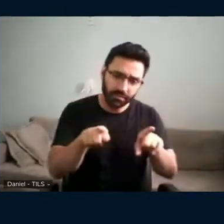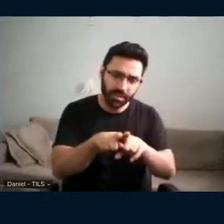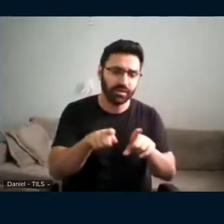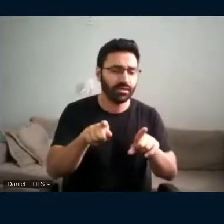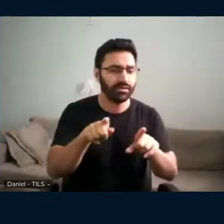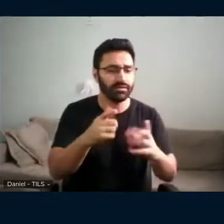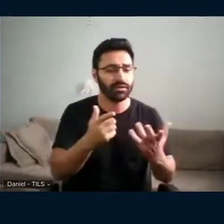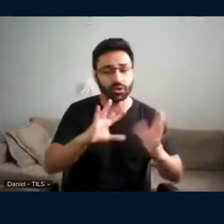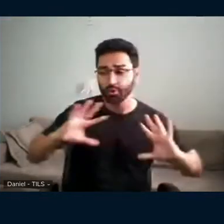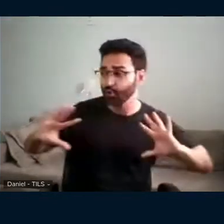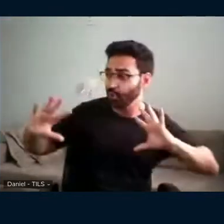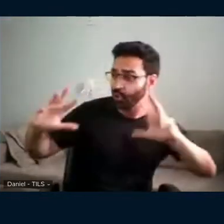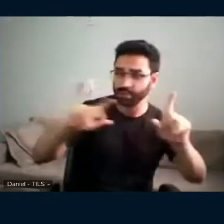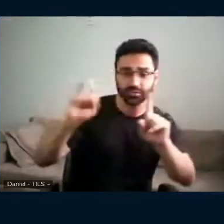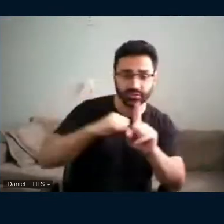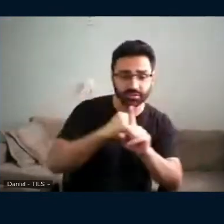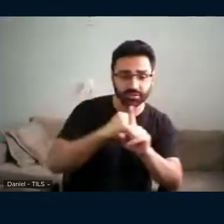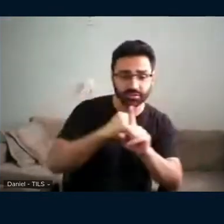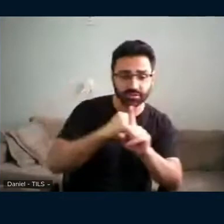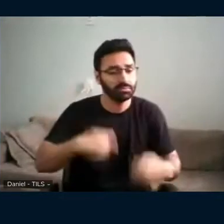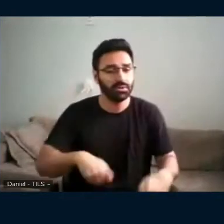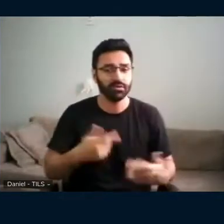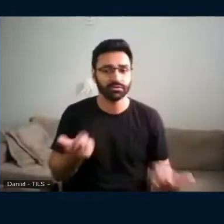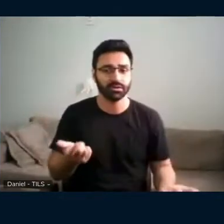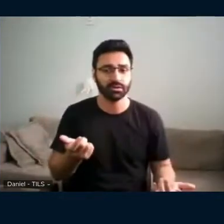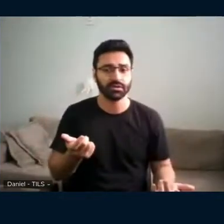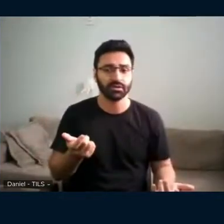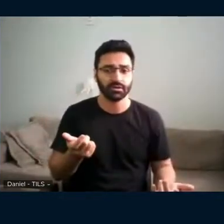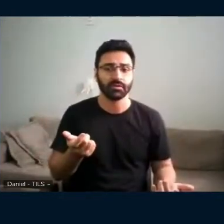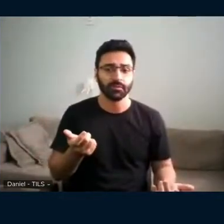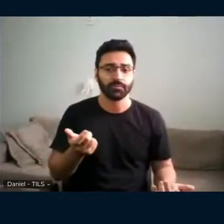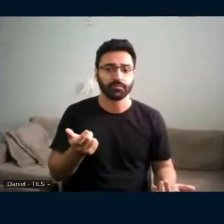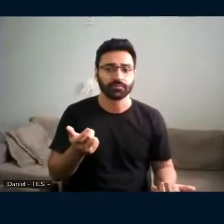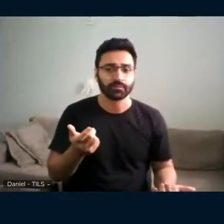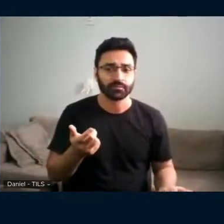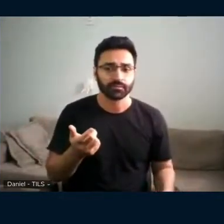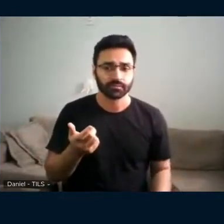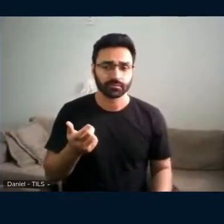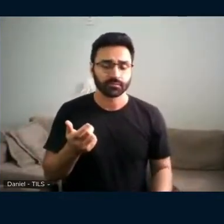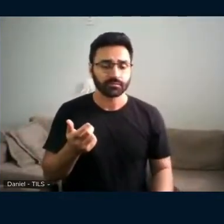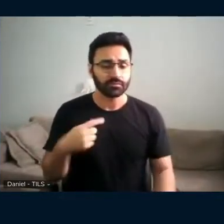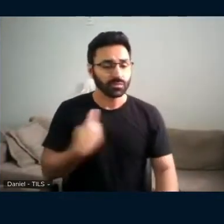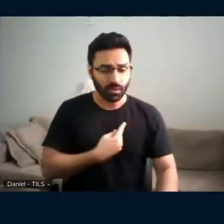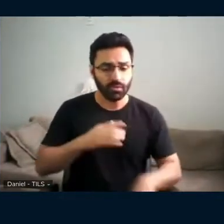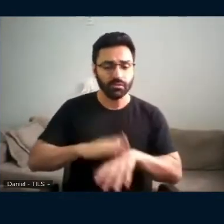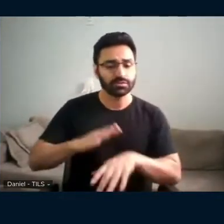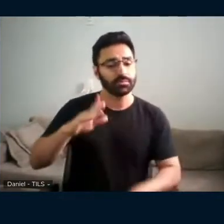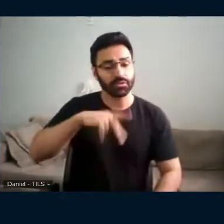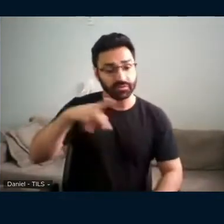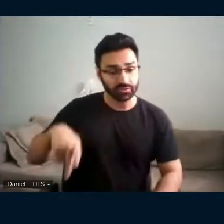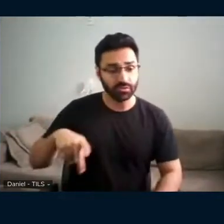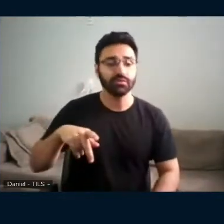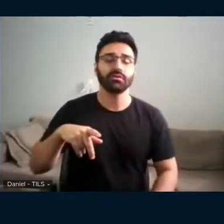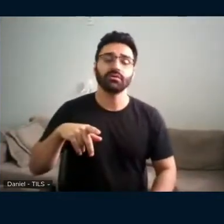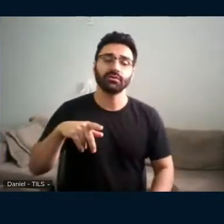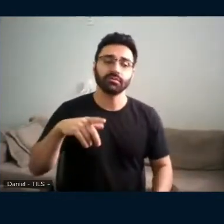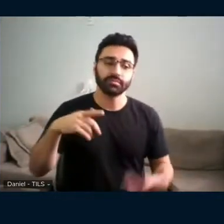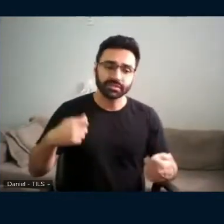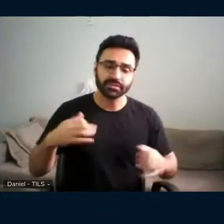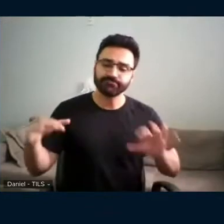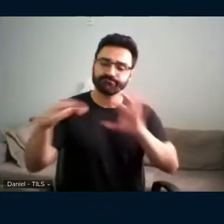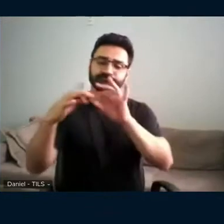não toda a sociedade, e a gente relega a sociedade mais do que o nosso próprio tarefa de professor, de que a gente pode pensar